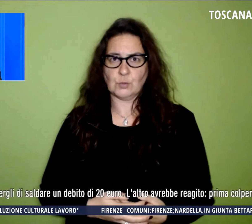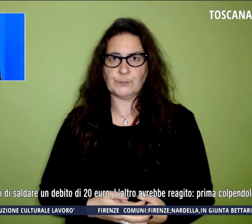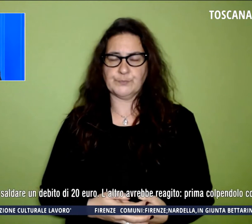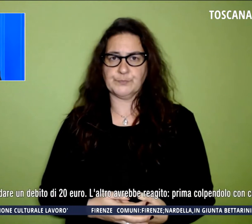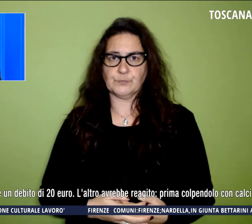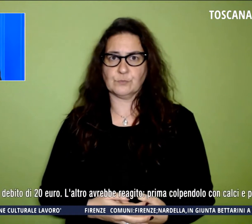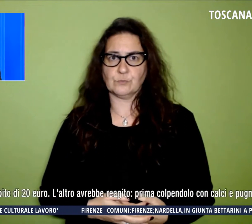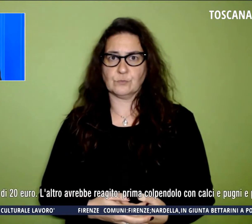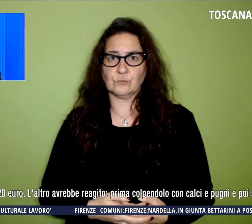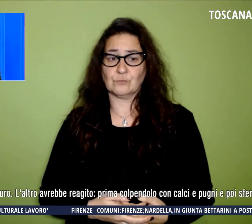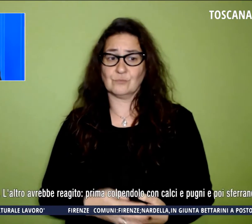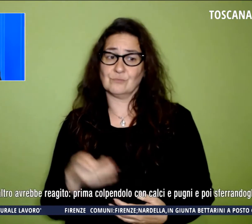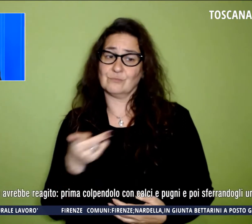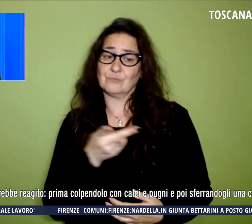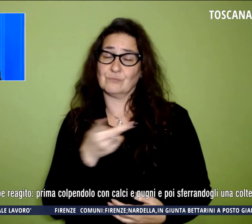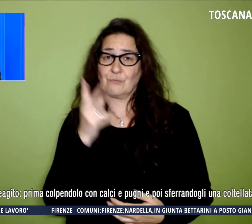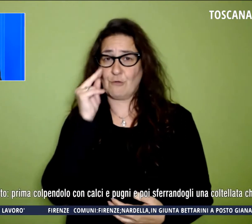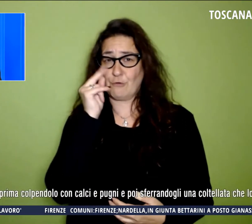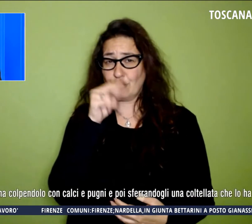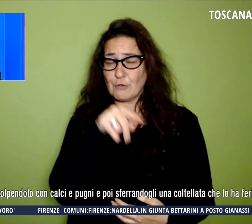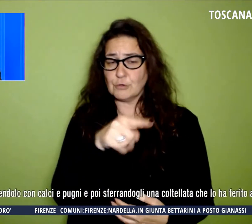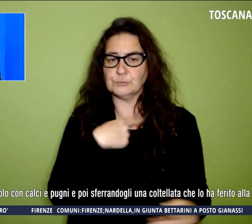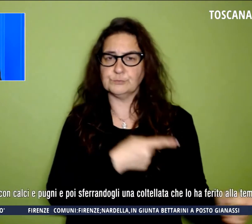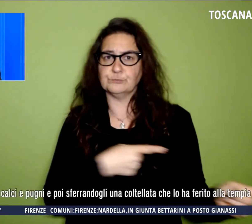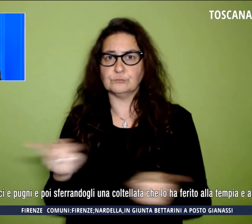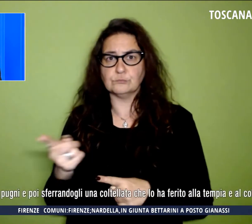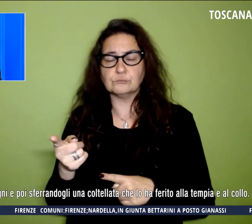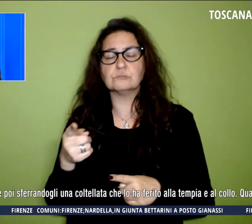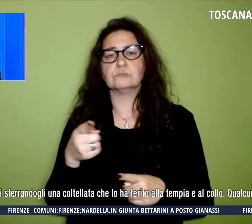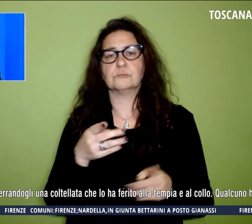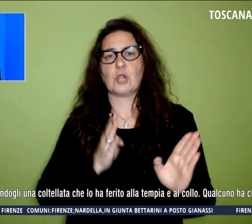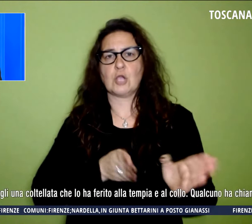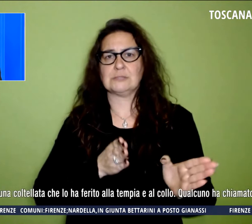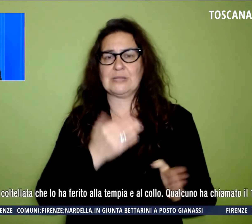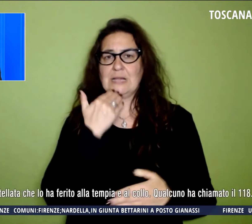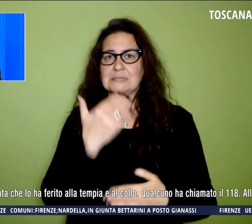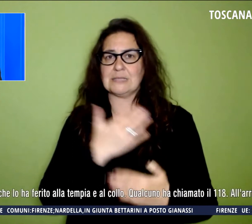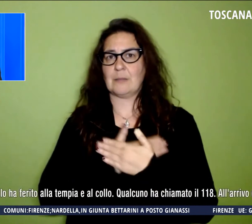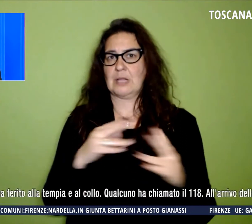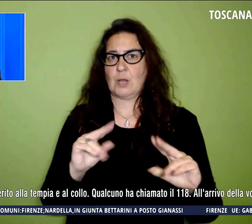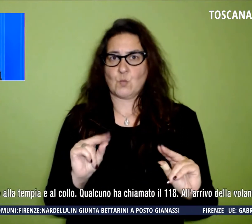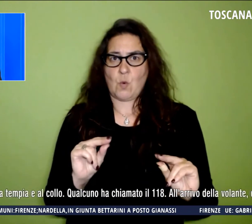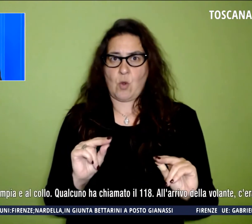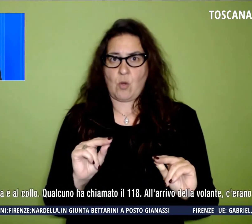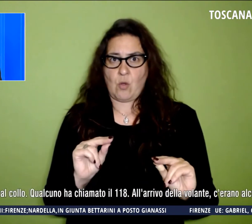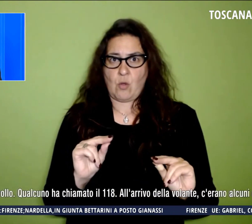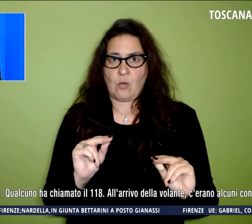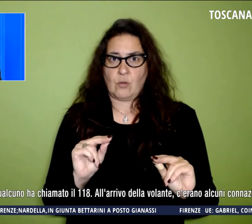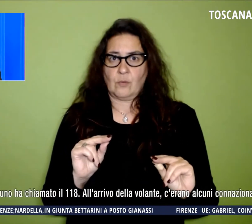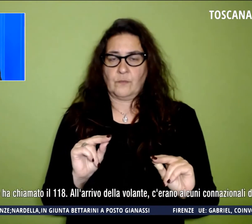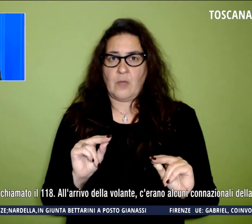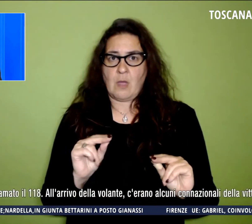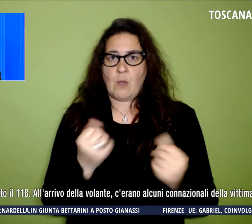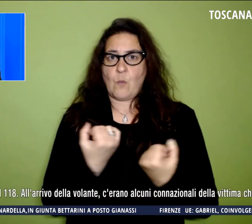la vittima è stata trasportata al pronto soccorso dell'ospedale Santa Maria Nuova dove ha ricevuto una prognosi di